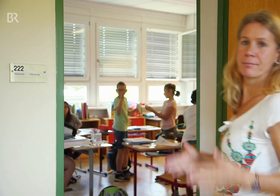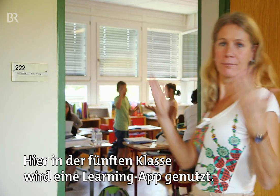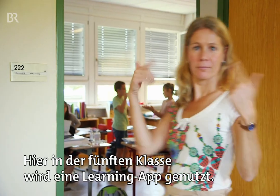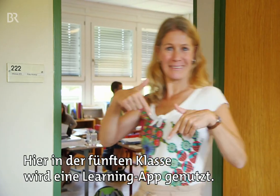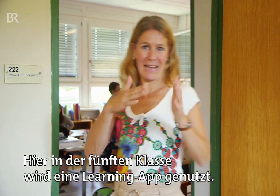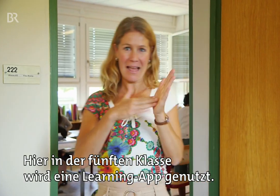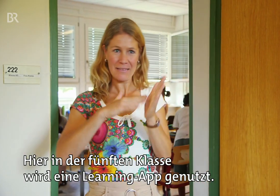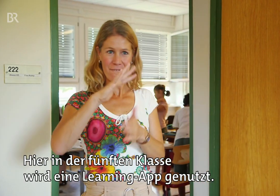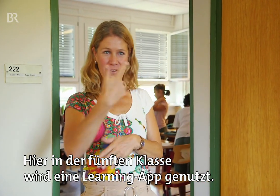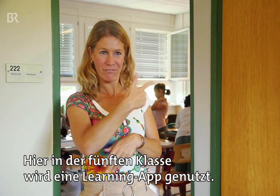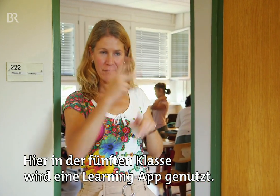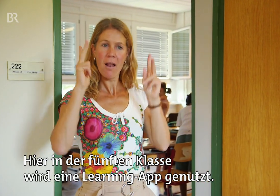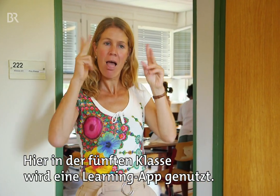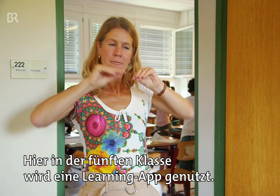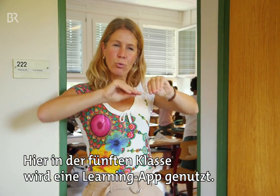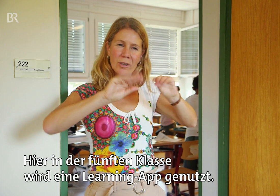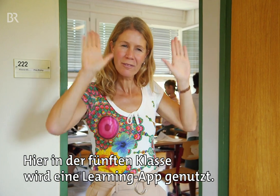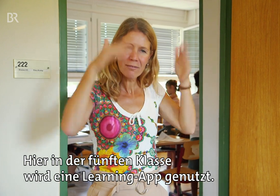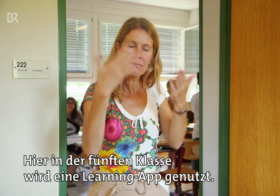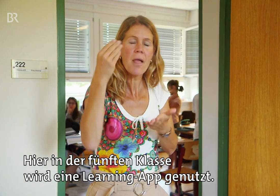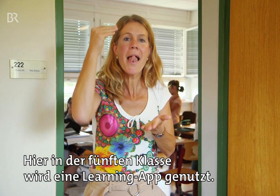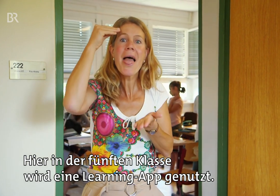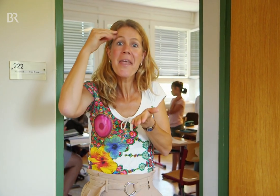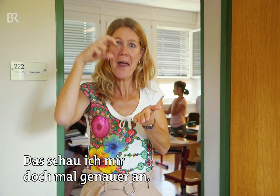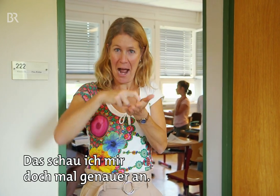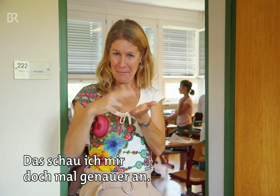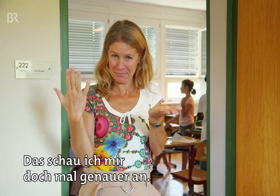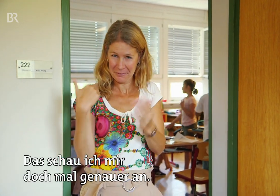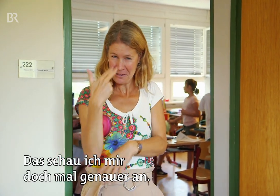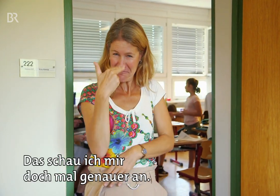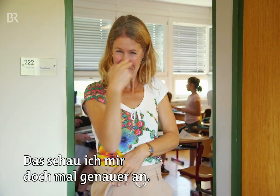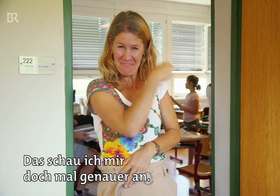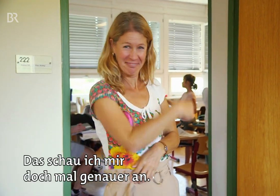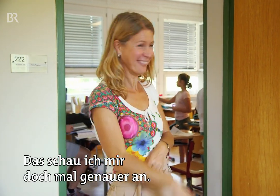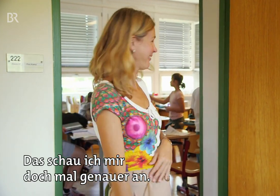Hier in der 5. Klasse wird eine Learning-App genutzt. Das schaue ich mir doch mal genauer an.